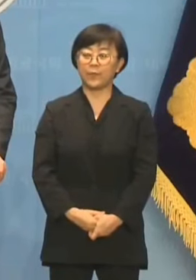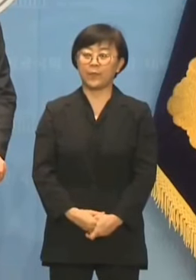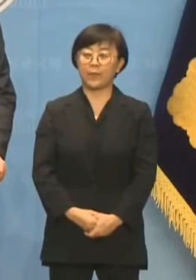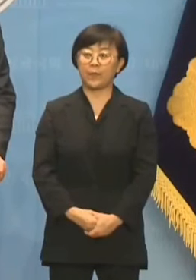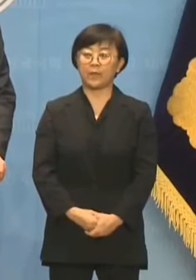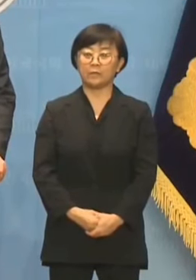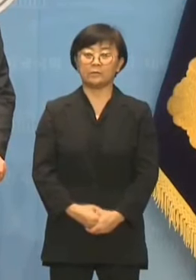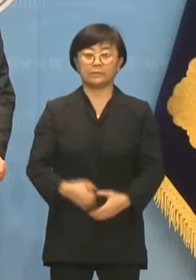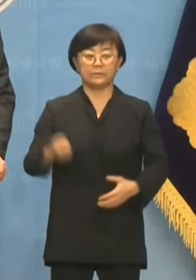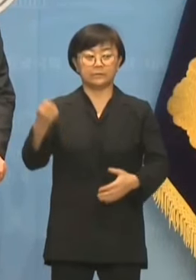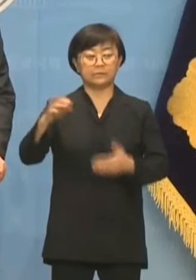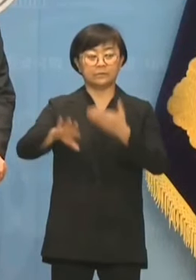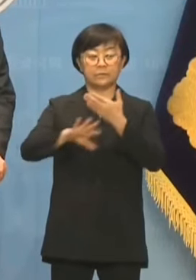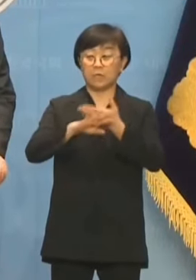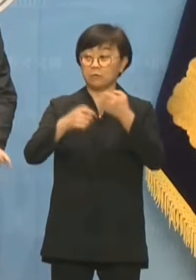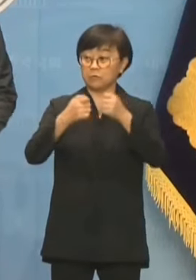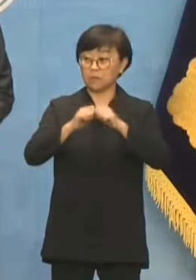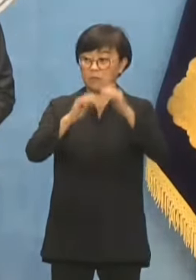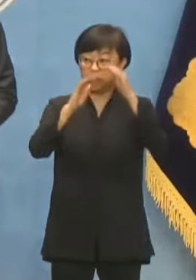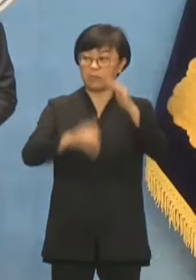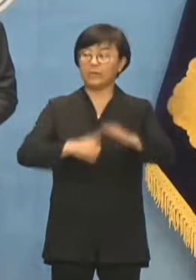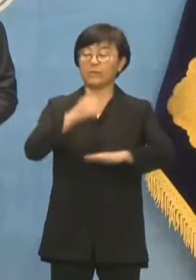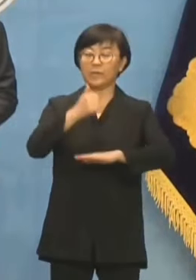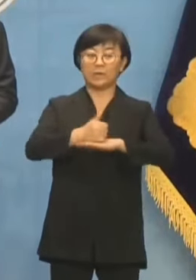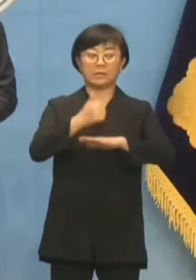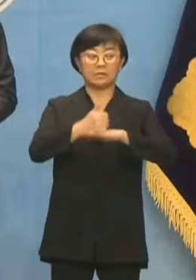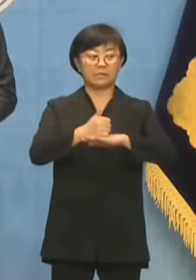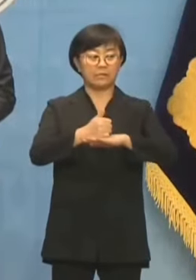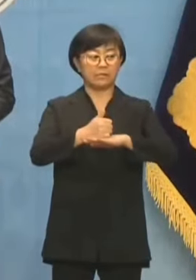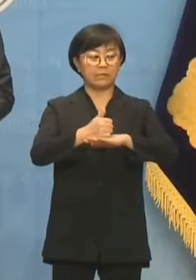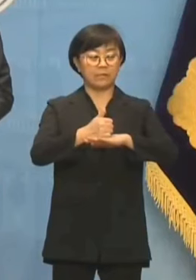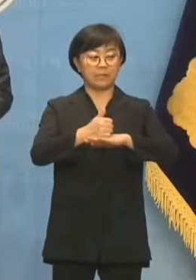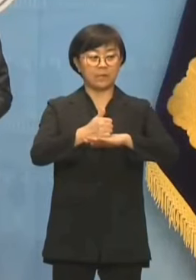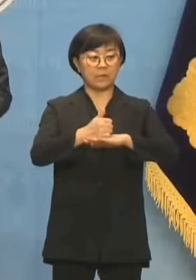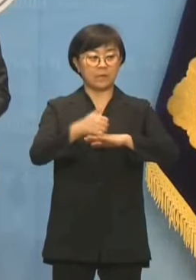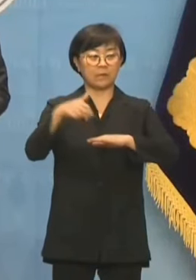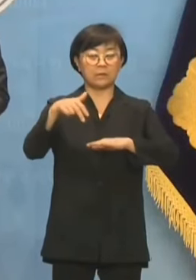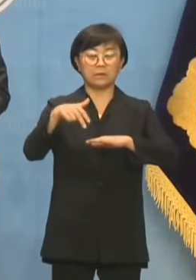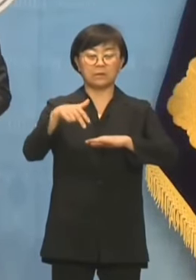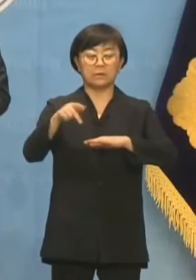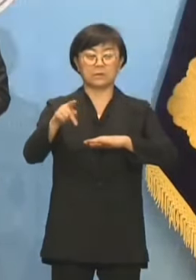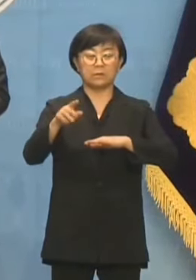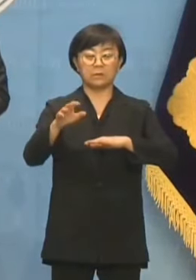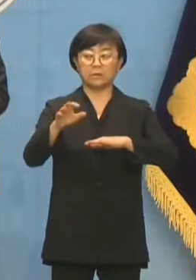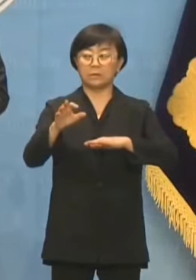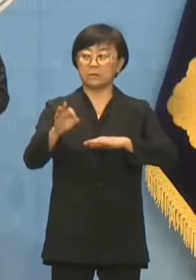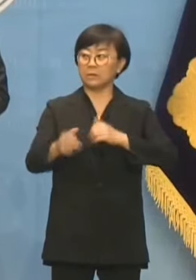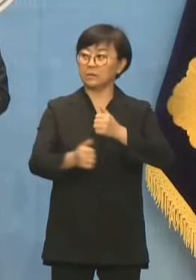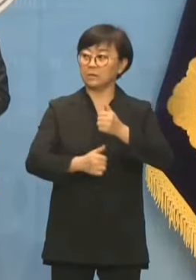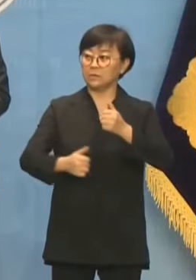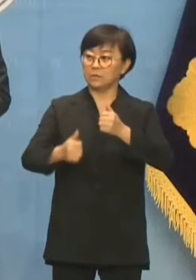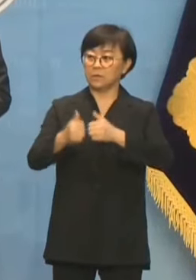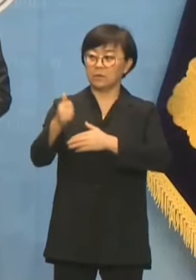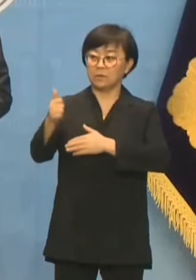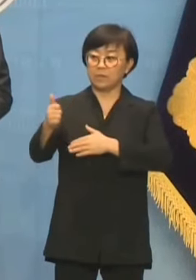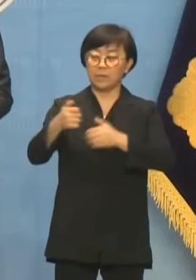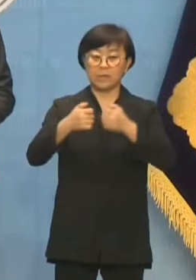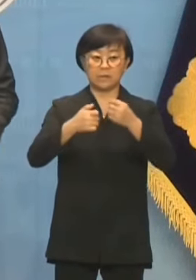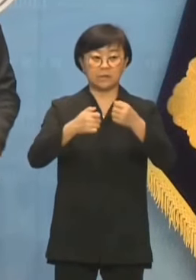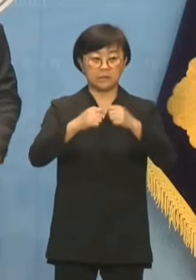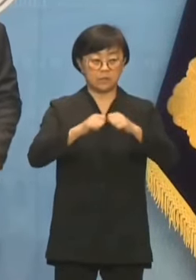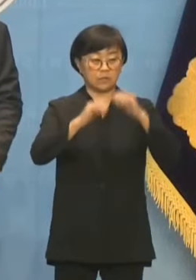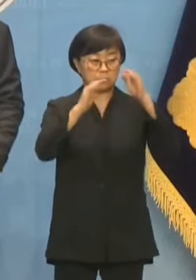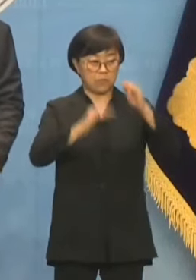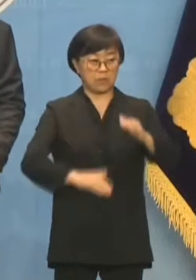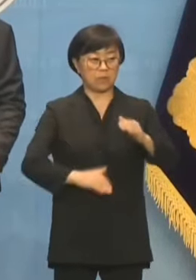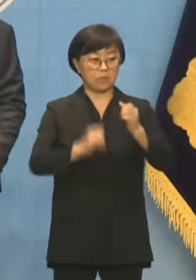다른 구체적인 얘기는 조금 나중에 우리 정 위원께서 이제 좀 세부